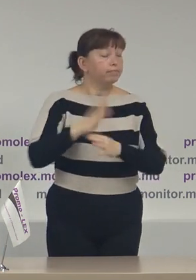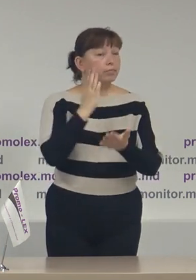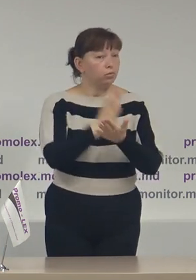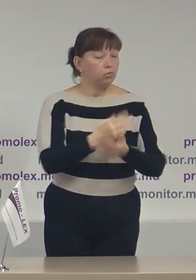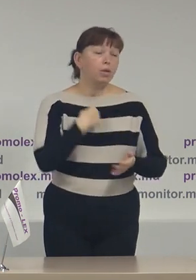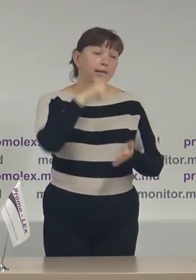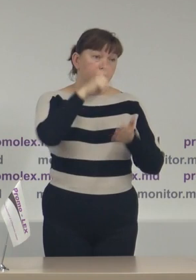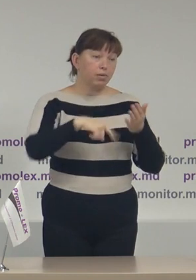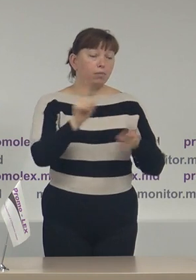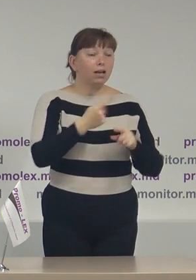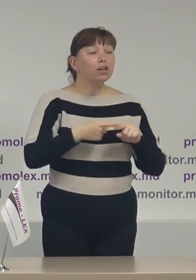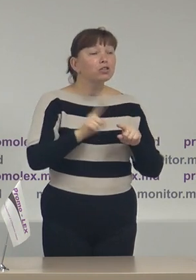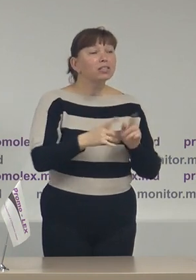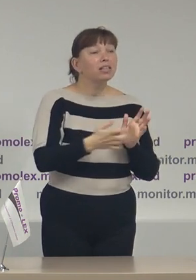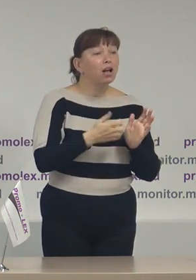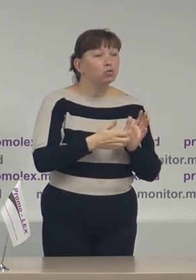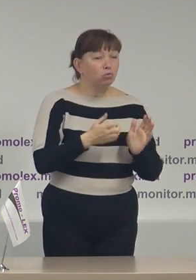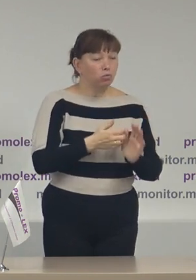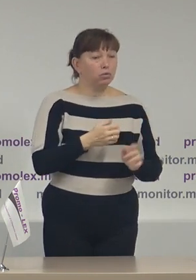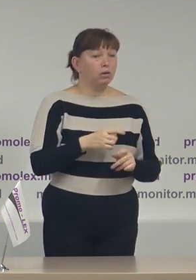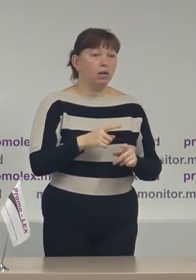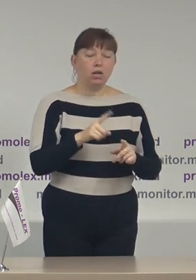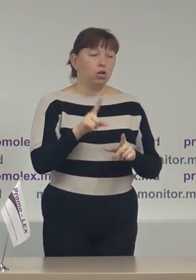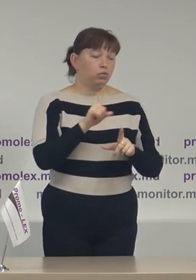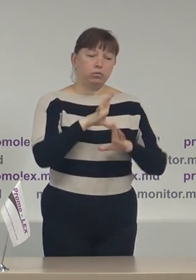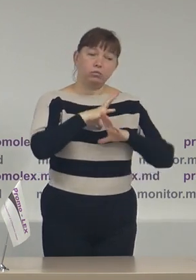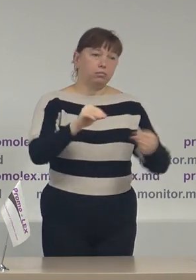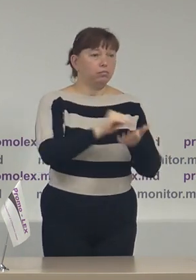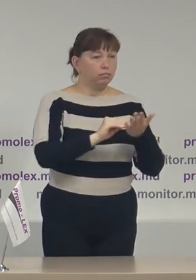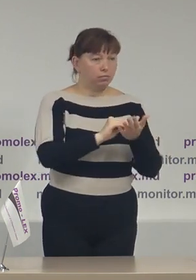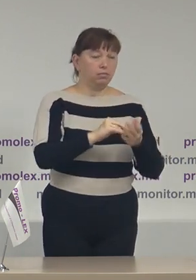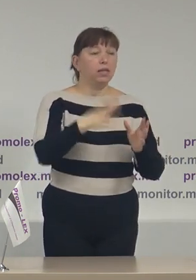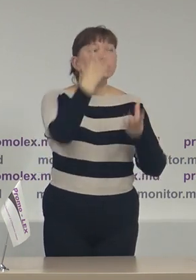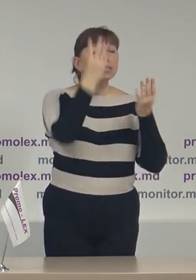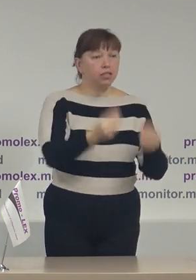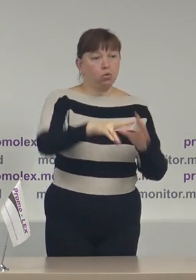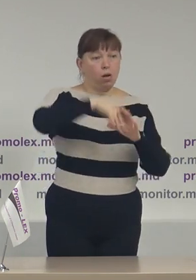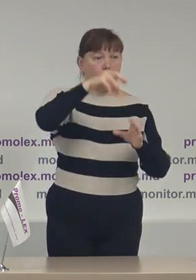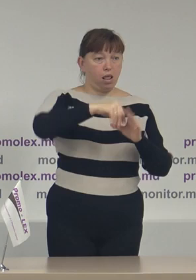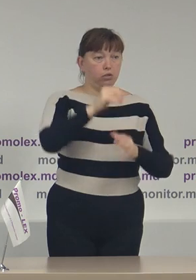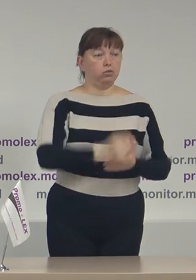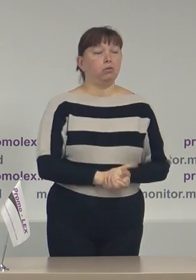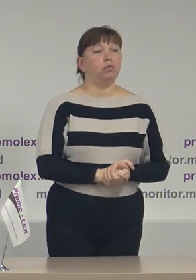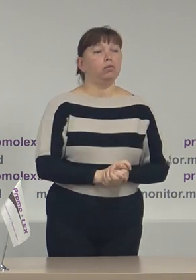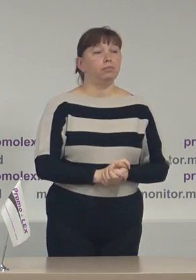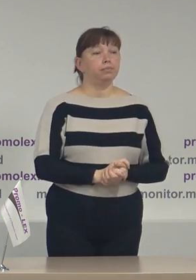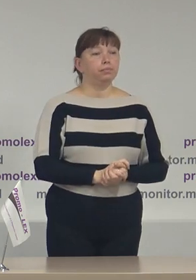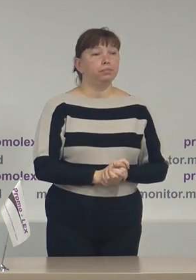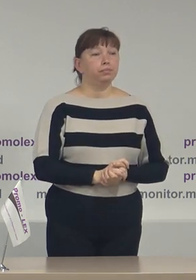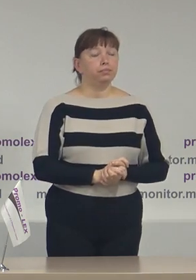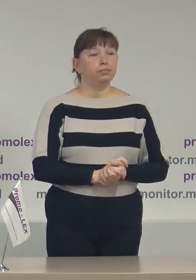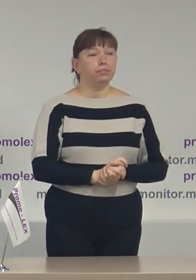Sperăm noi că aceste neajunsuri să nu aibă loc și să nu fie vizibile în ziua alegerilor